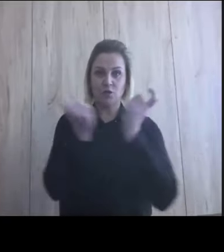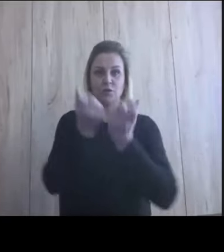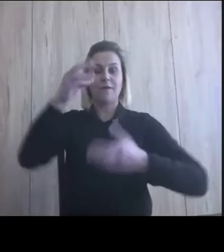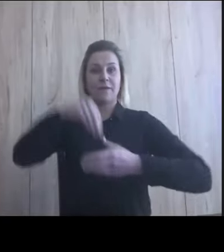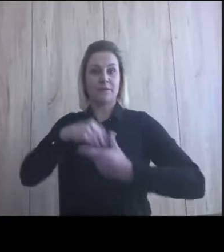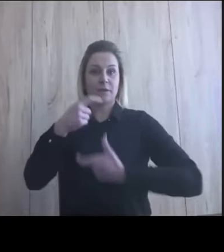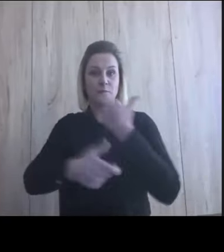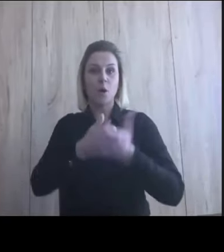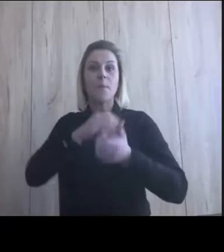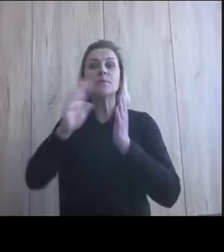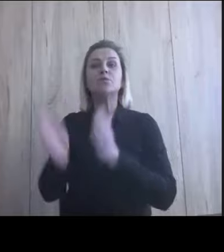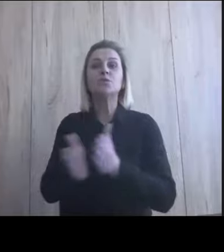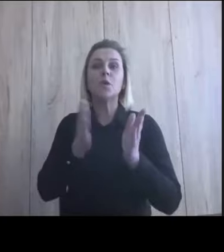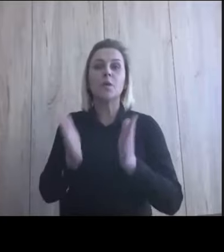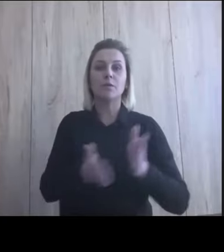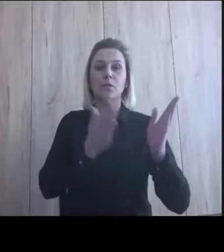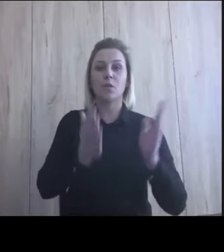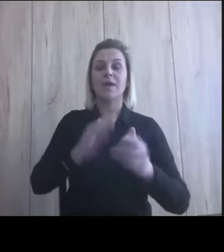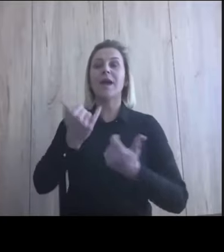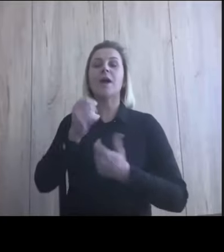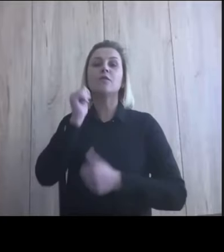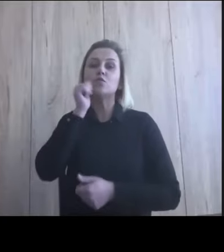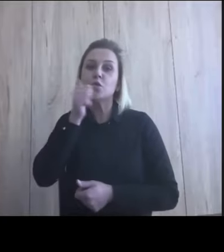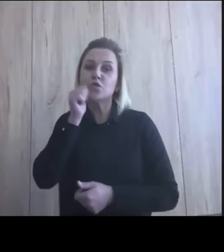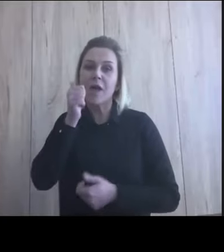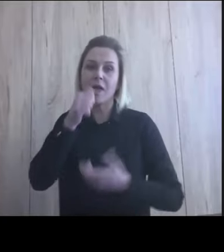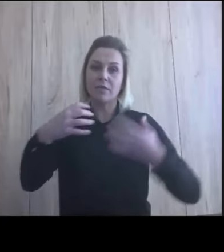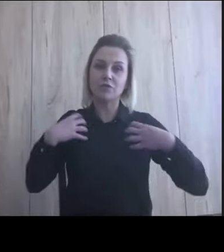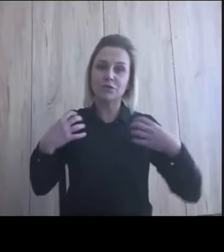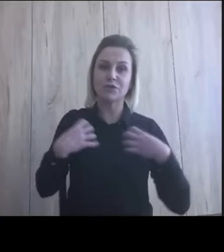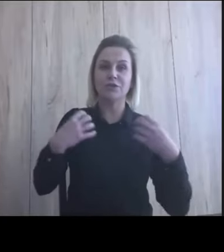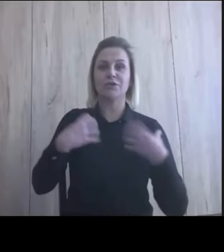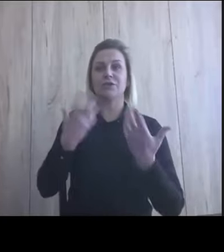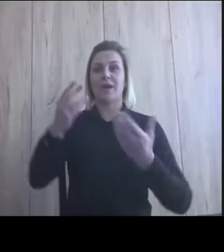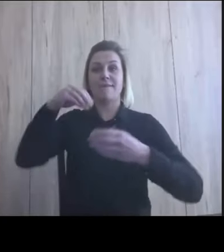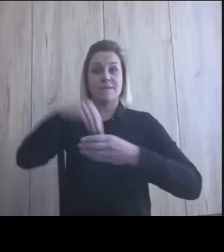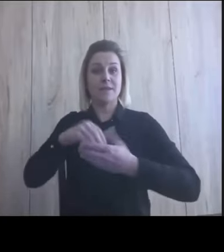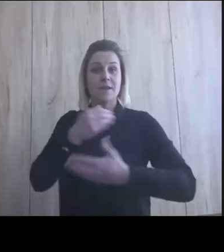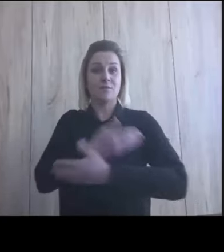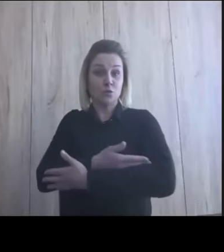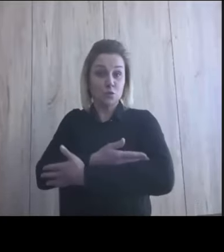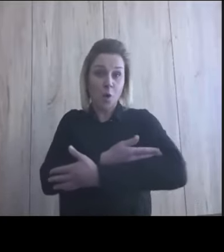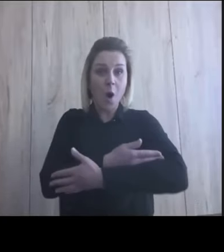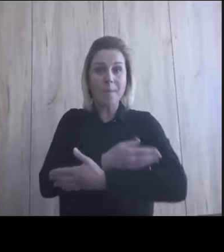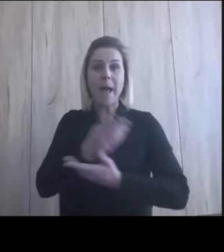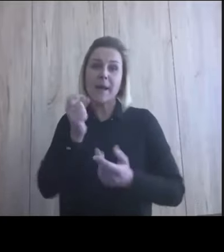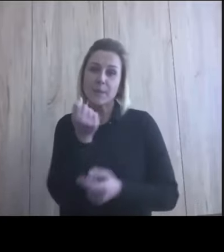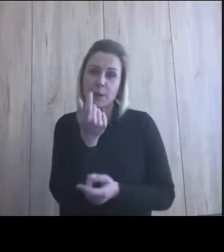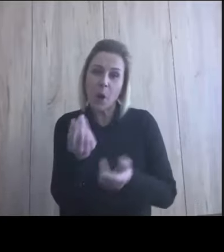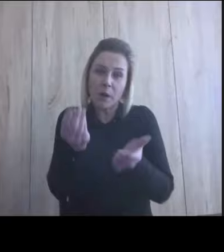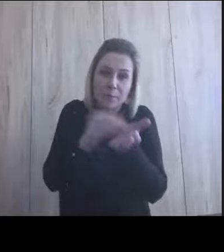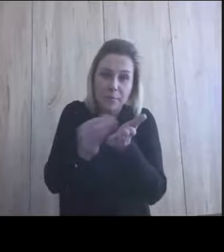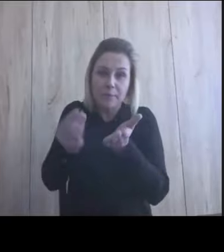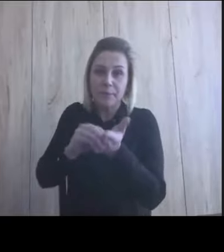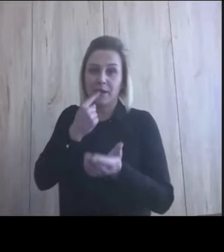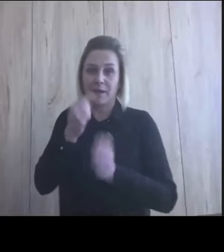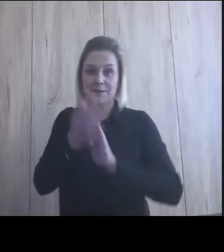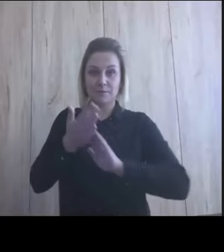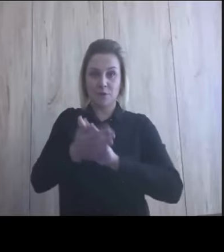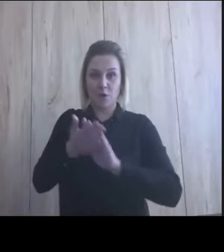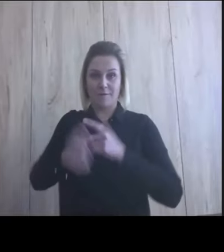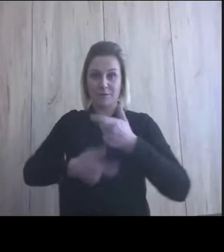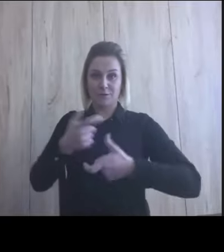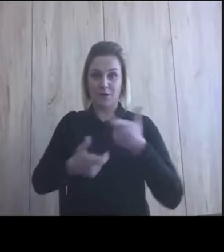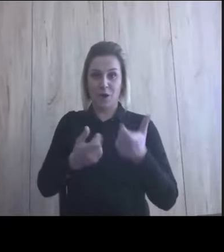kartę do tego, jak w takim codziennym funkcjonowaniu żłobka wpleść jakieś elementy języka migowego. No i tam też mamy takie